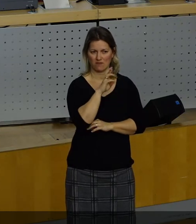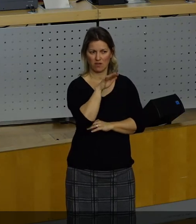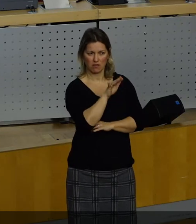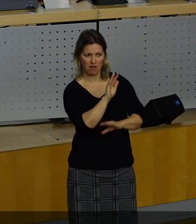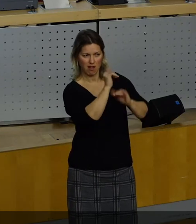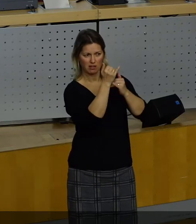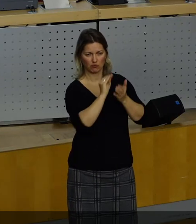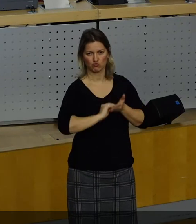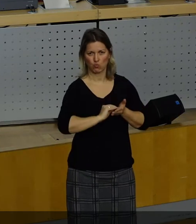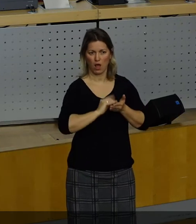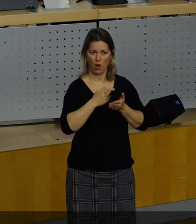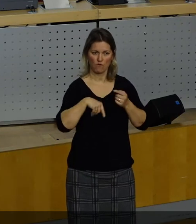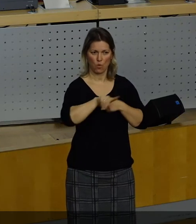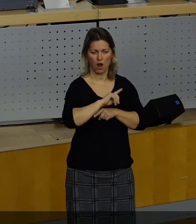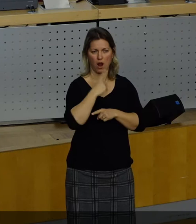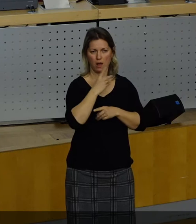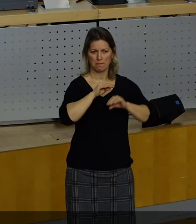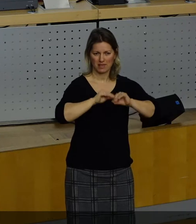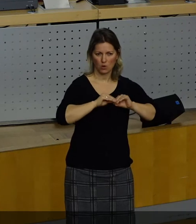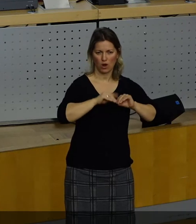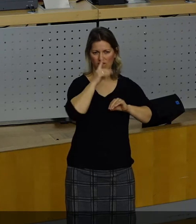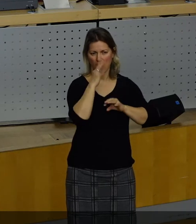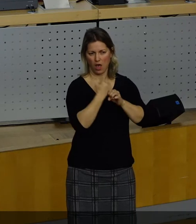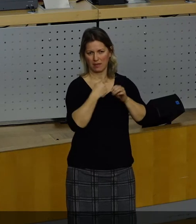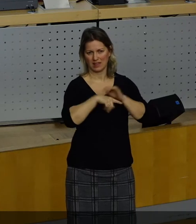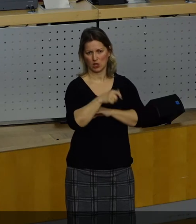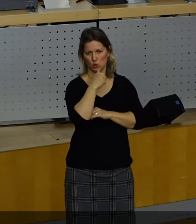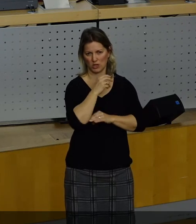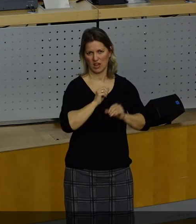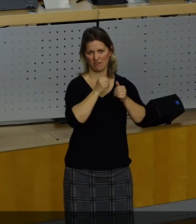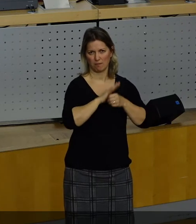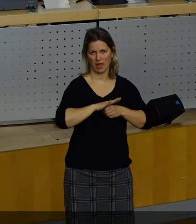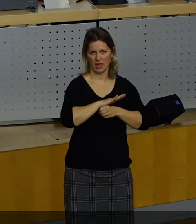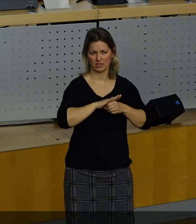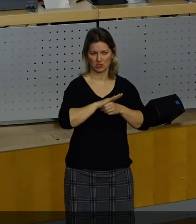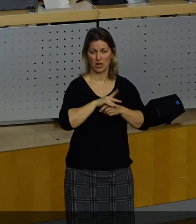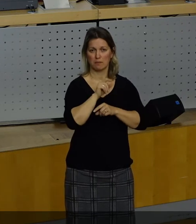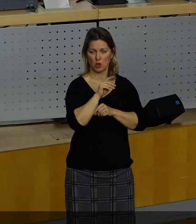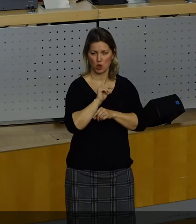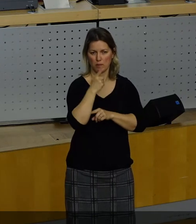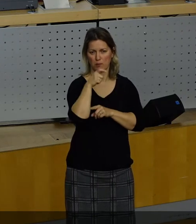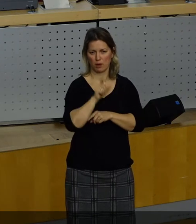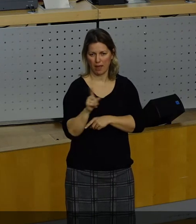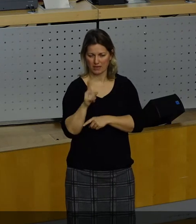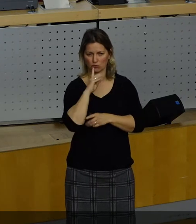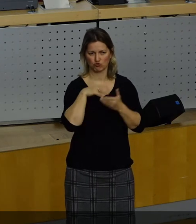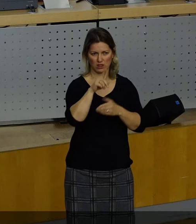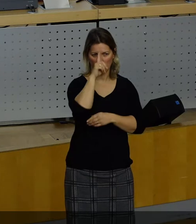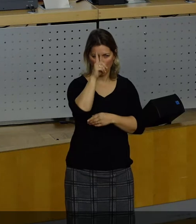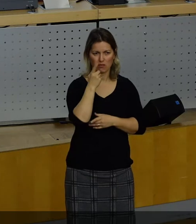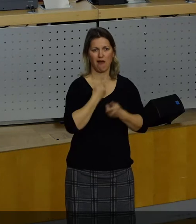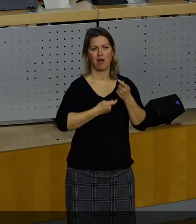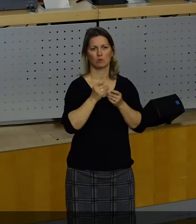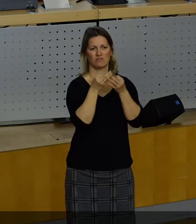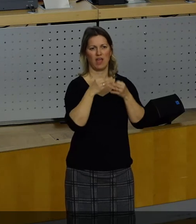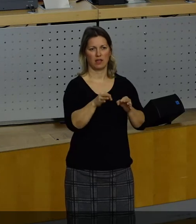an alle Pädagogen und im Jugendhilfebereich tätigen Akteure und die Handlungsfähigkeit des Oberbürgermeister und des Stadtrates werden damit